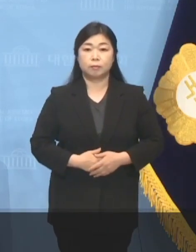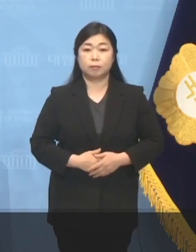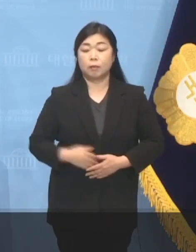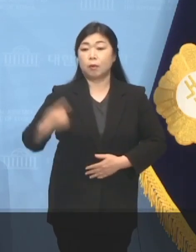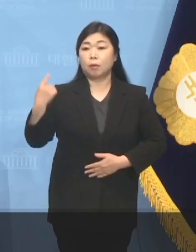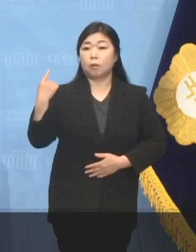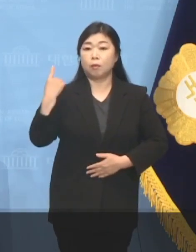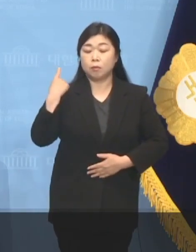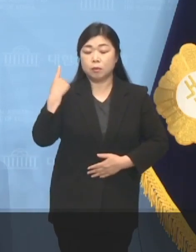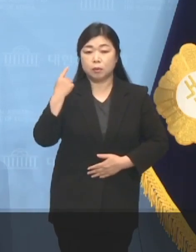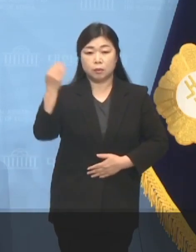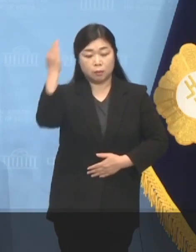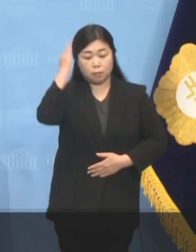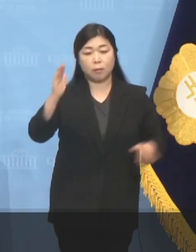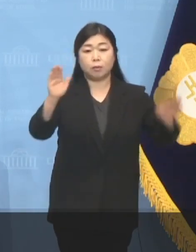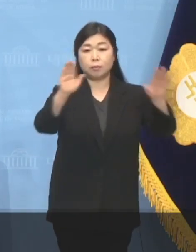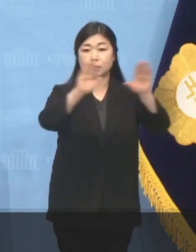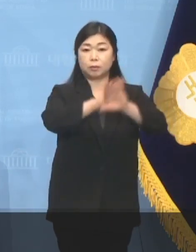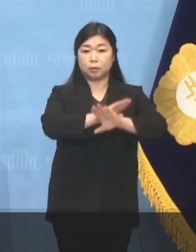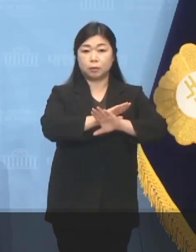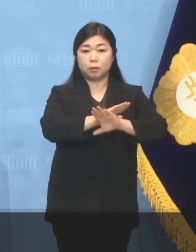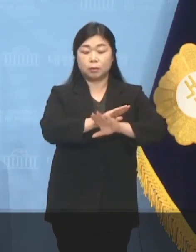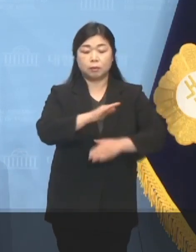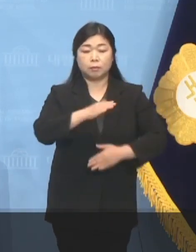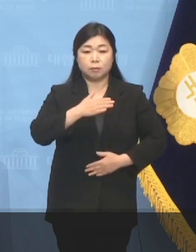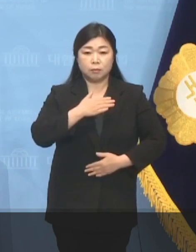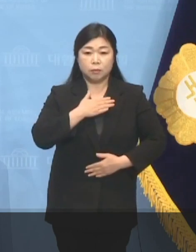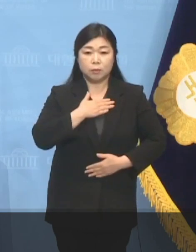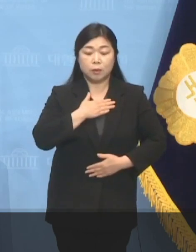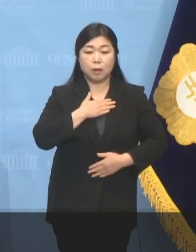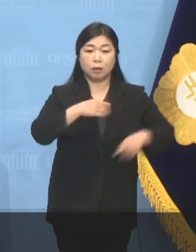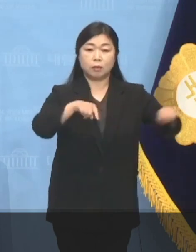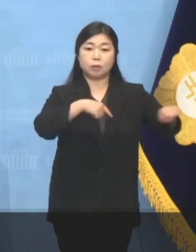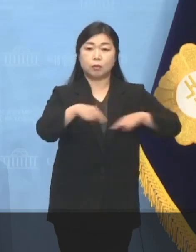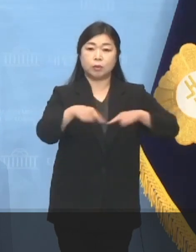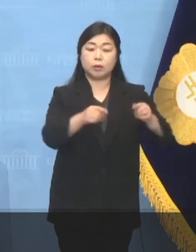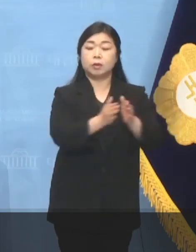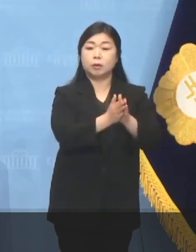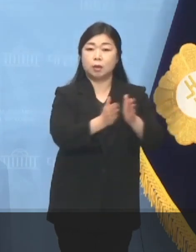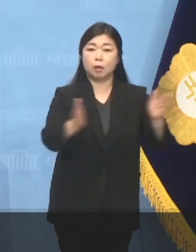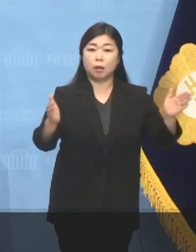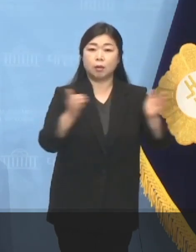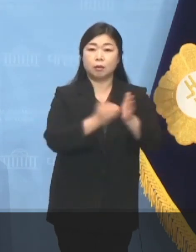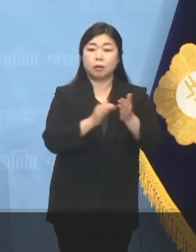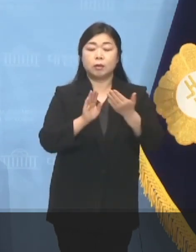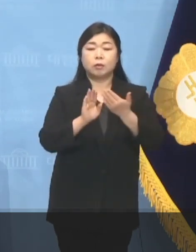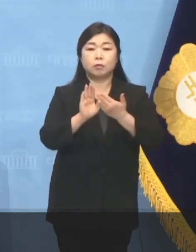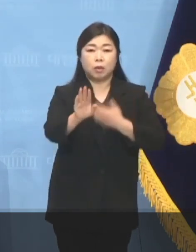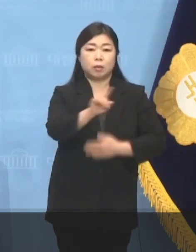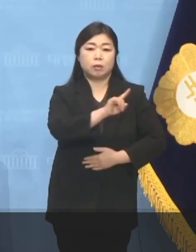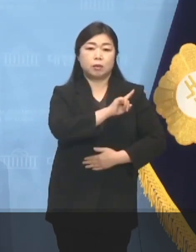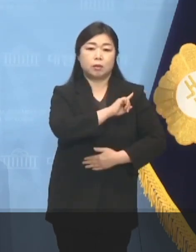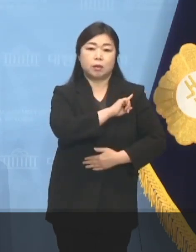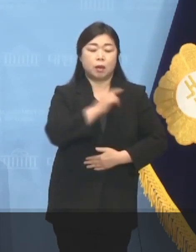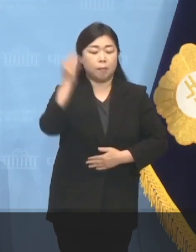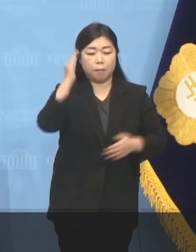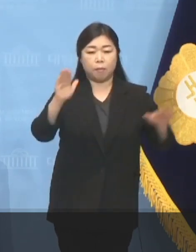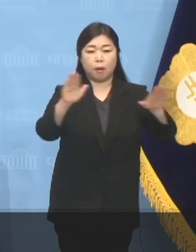어젯밤은 제가 정치를 시작한 이후 가장 긴 밤이었습니다.